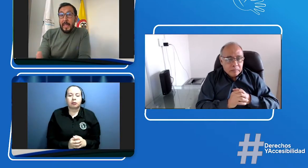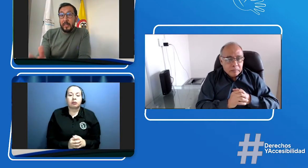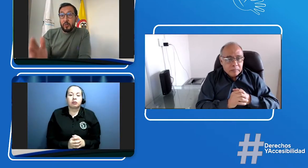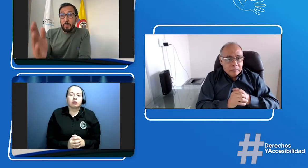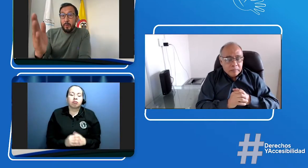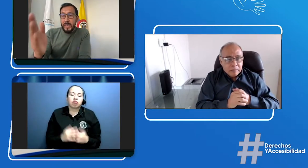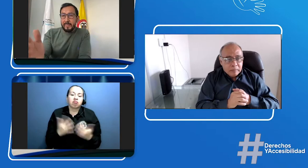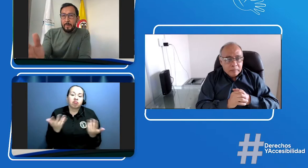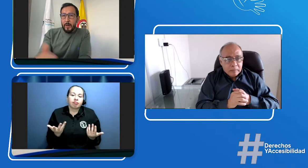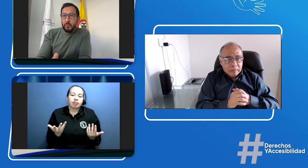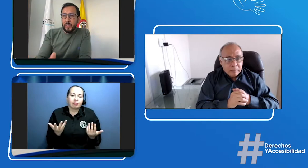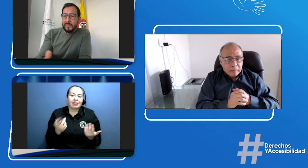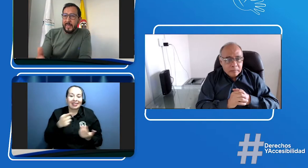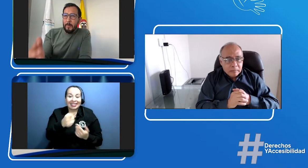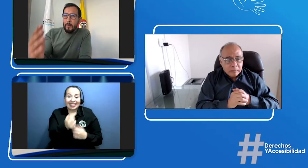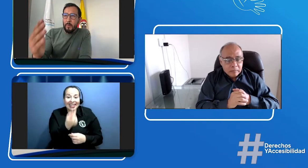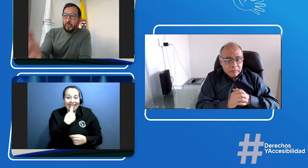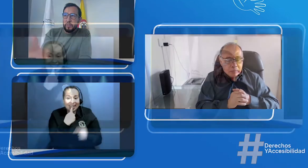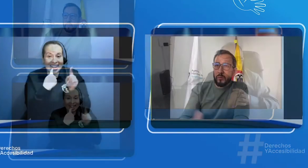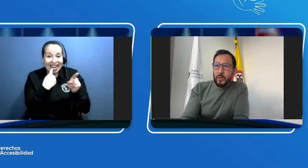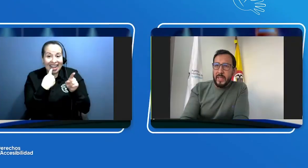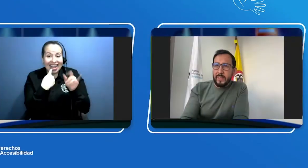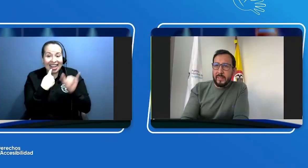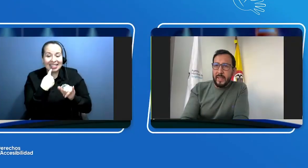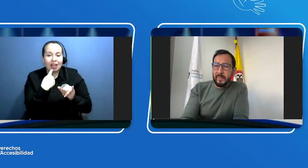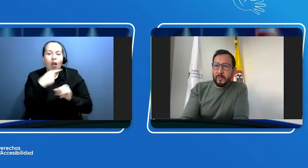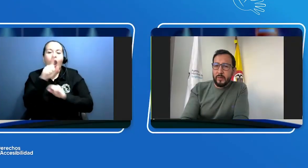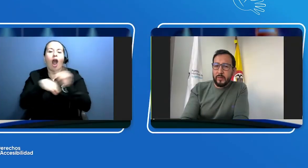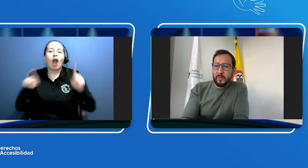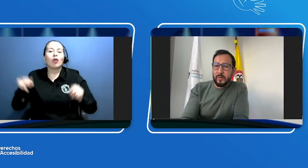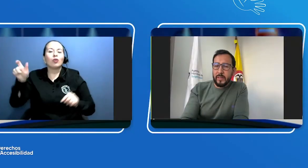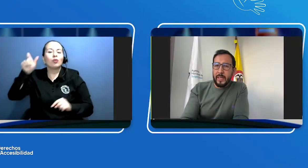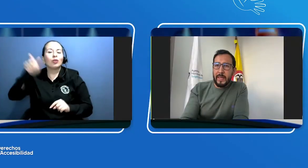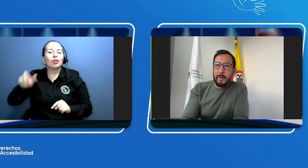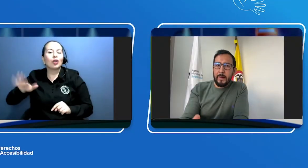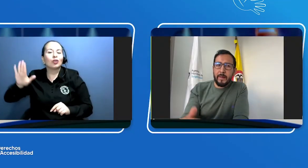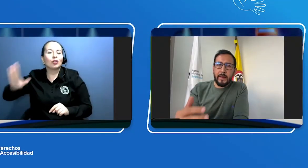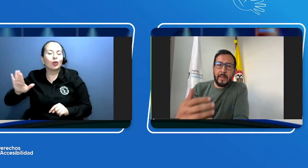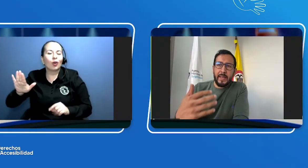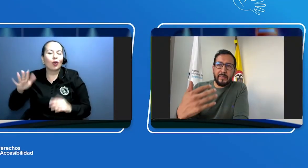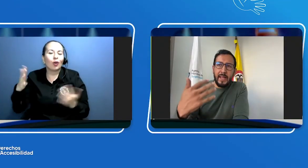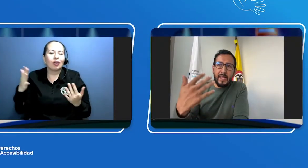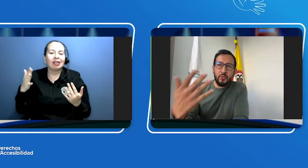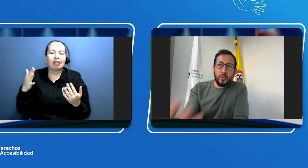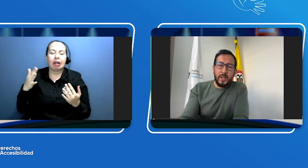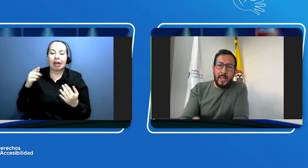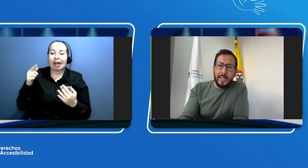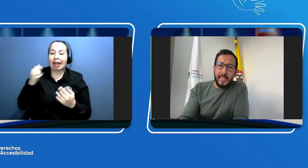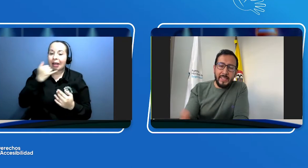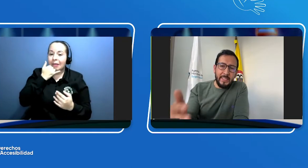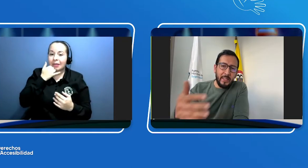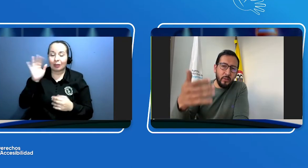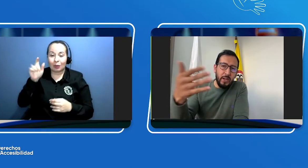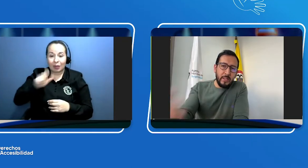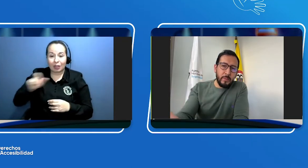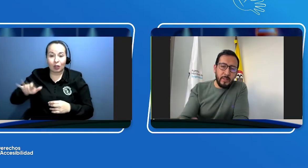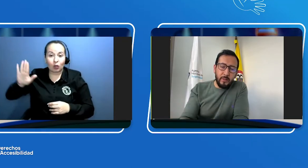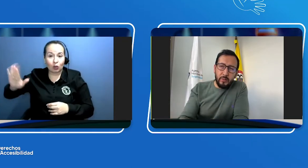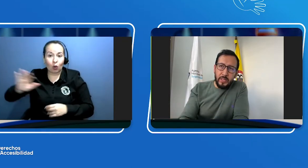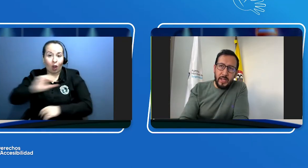hecho, por esa pregunta es que muchas autoridades de tránsito les ayudan a que, yendo a la respectiva autoridad de